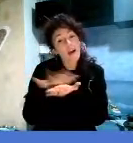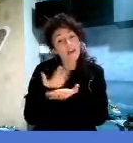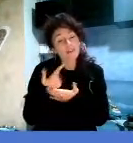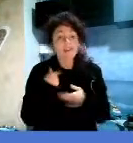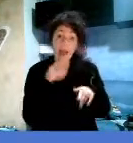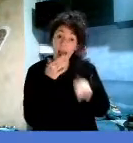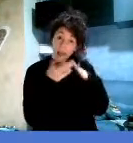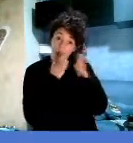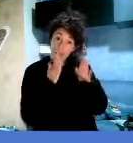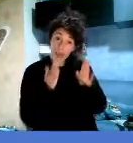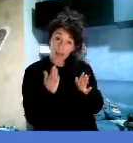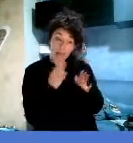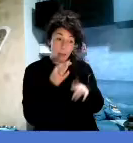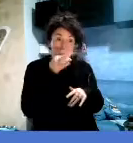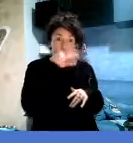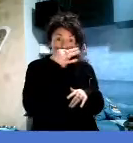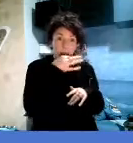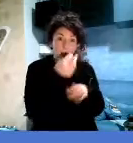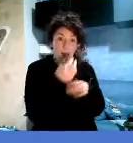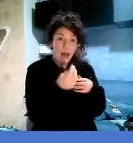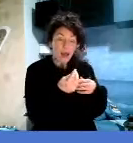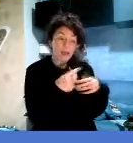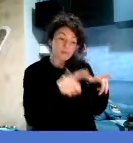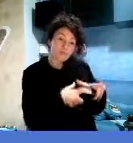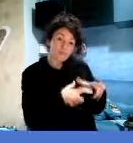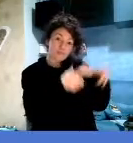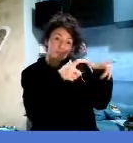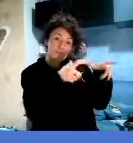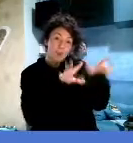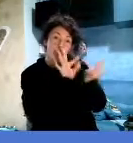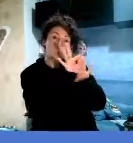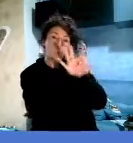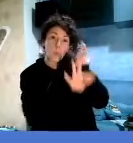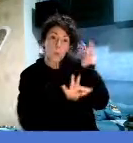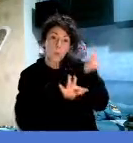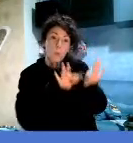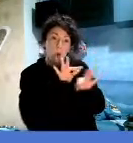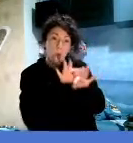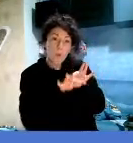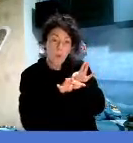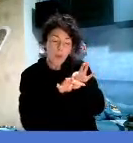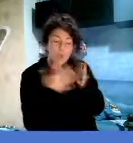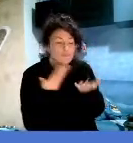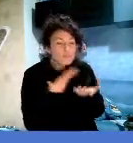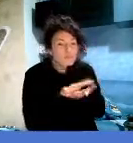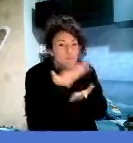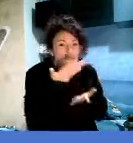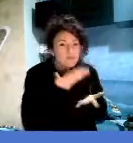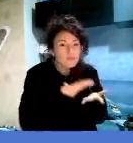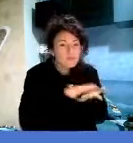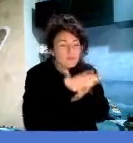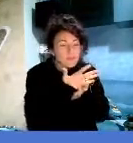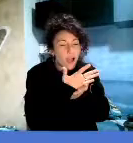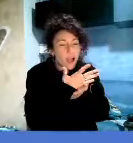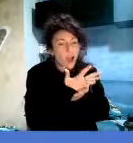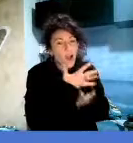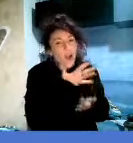innaffiarle e raccontare loro cose belle per farle crescere più in fretta. Ciao!